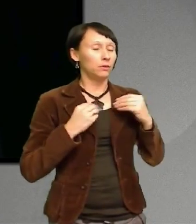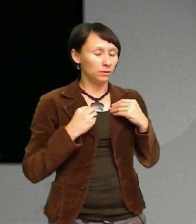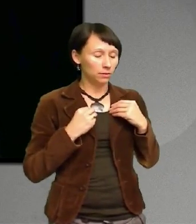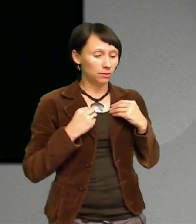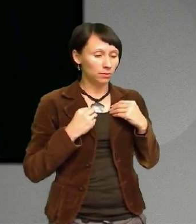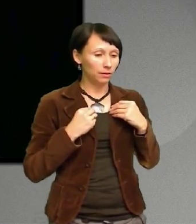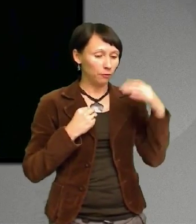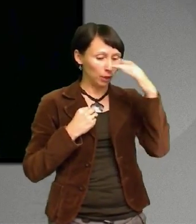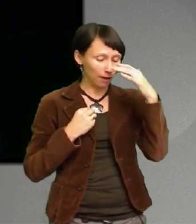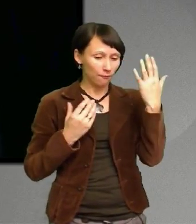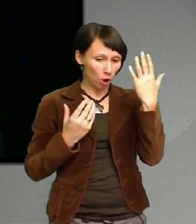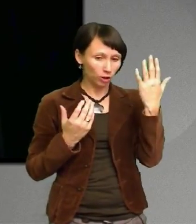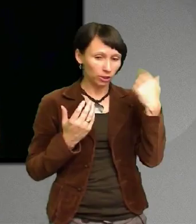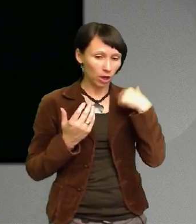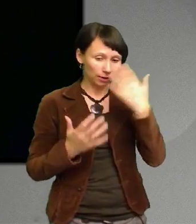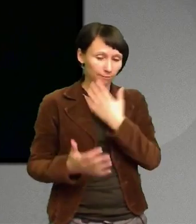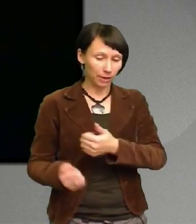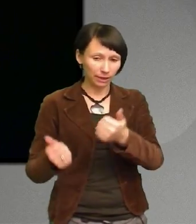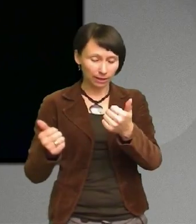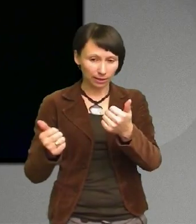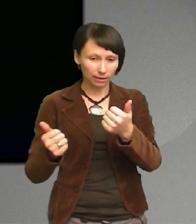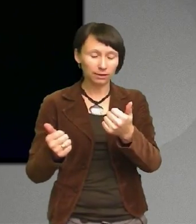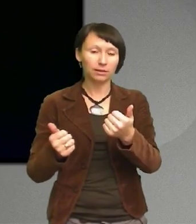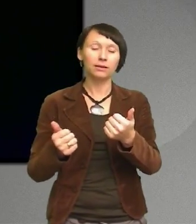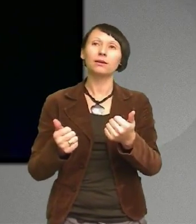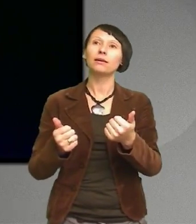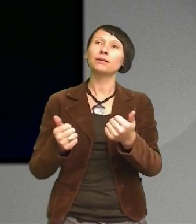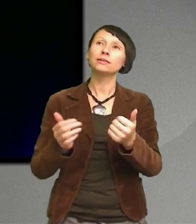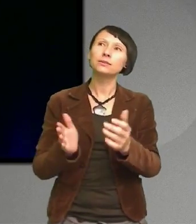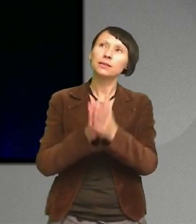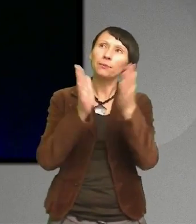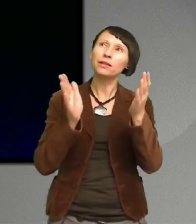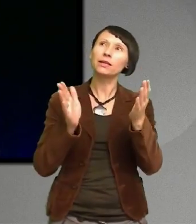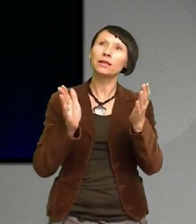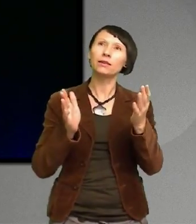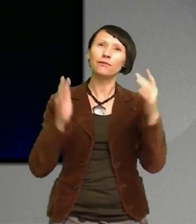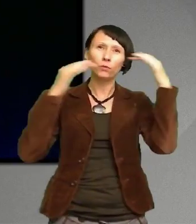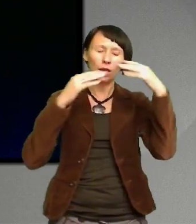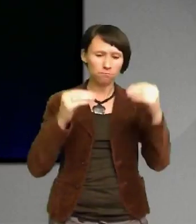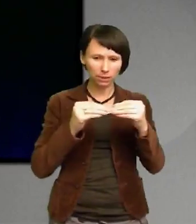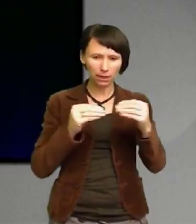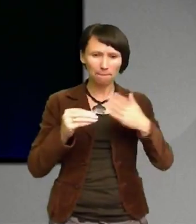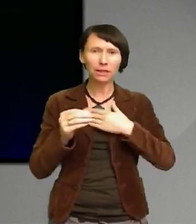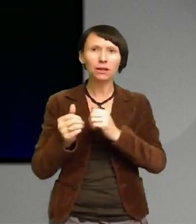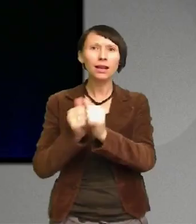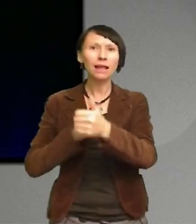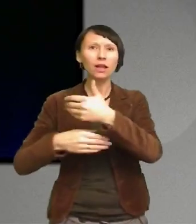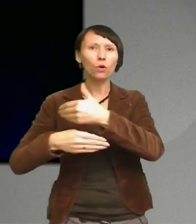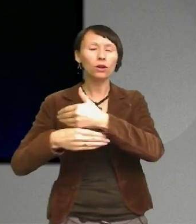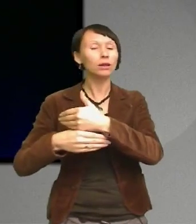göra bättre Men även ställa det i relation till hur vi vill leda För det är faktiskt inte så att alla tycker om alla sätt